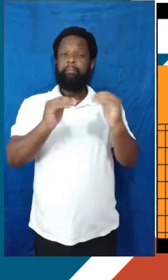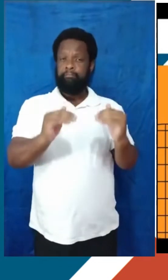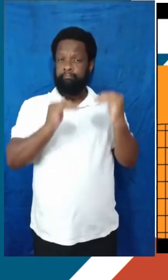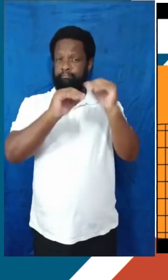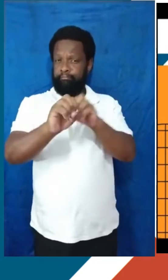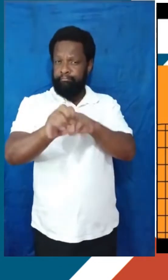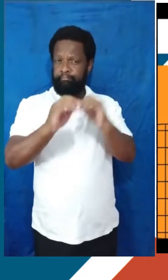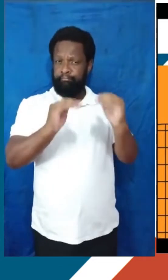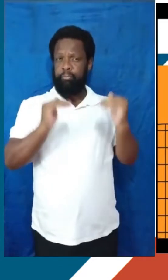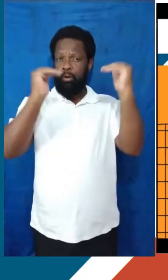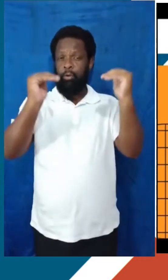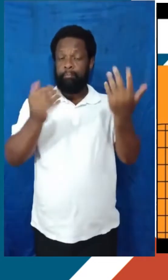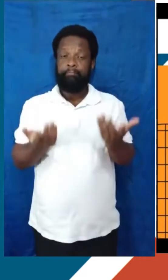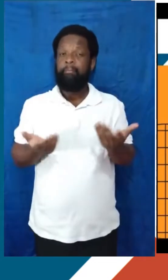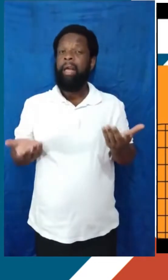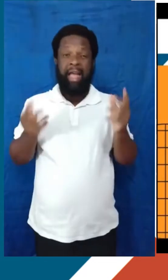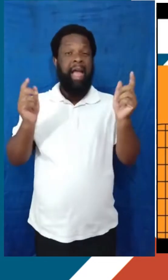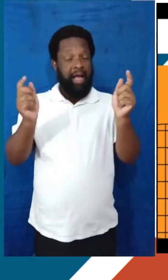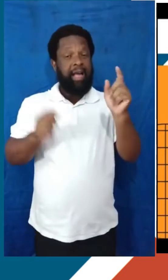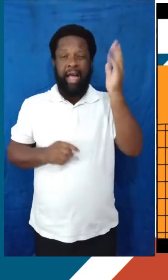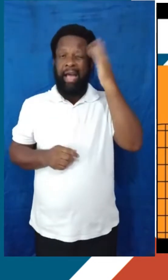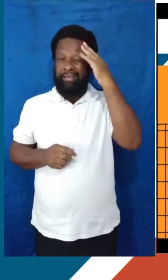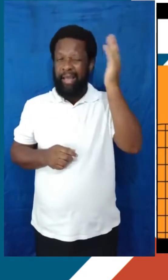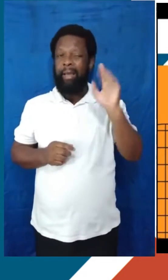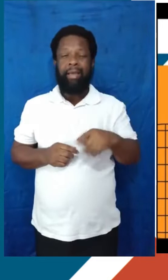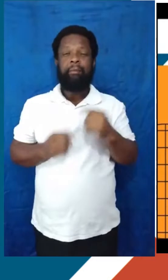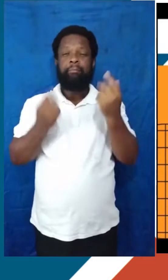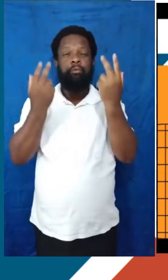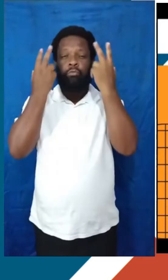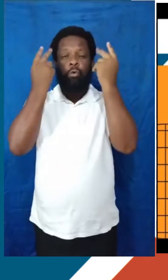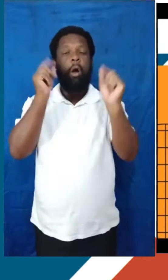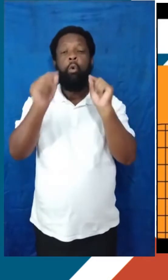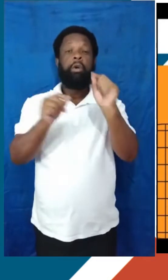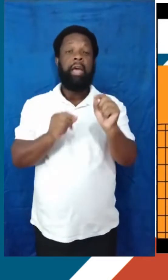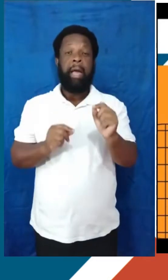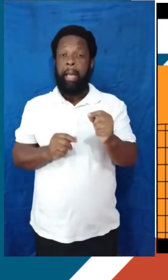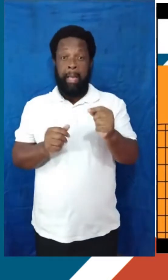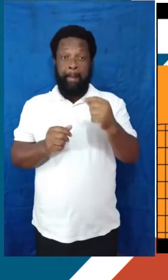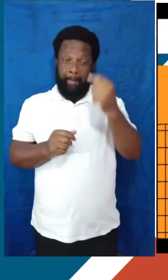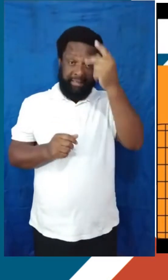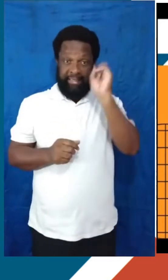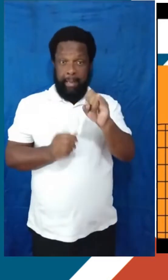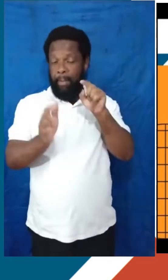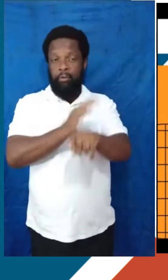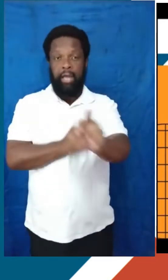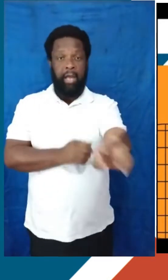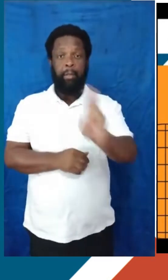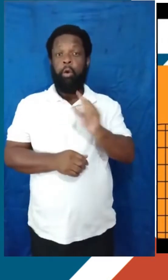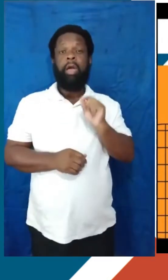de vocês. Imagino que é muito comum que a primeira resposta que vem à cabeça de vocês é, ah